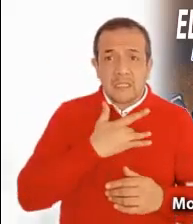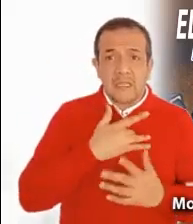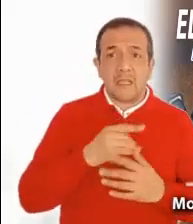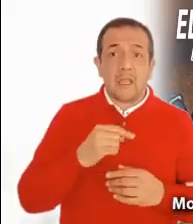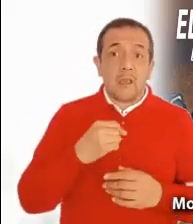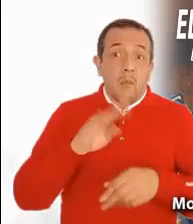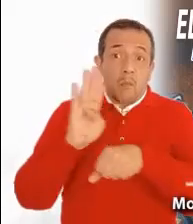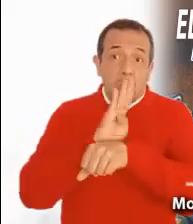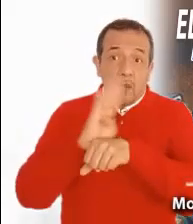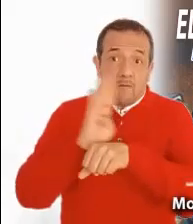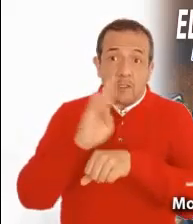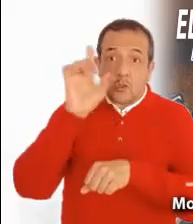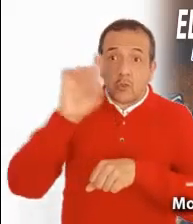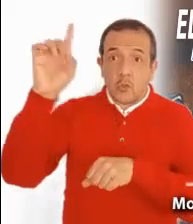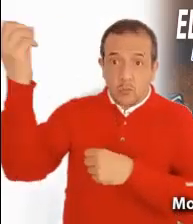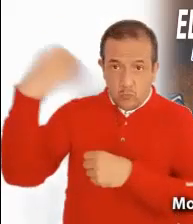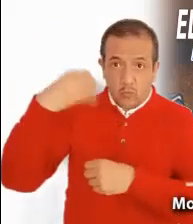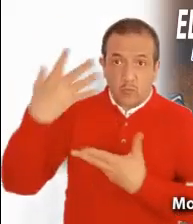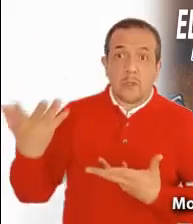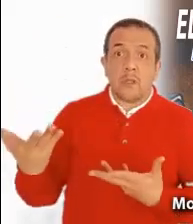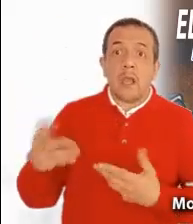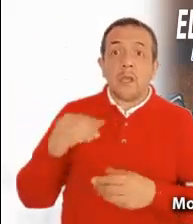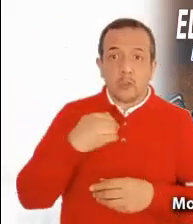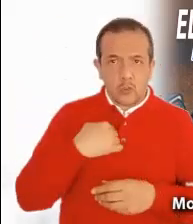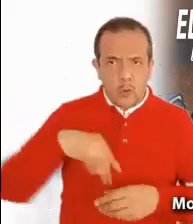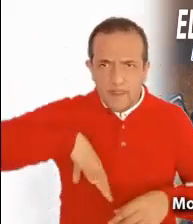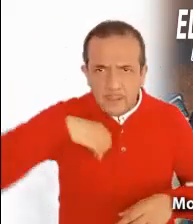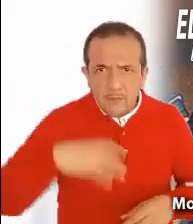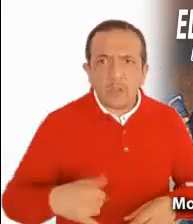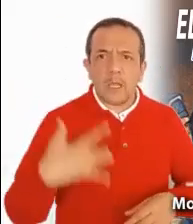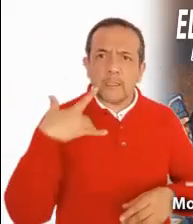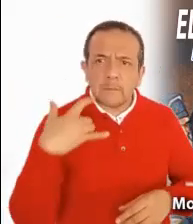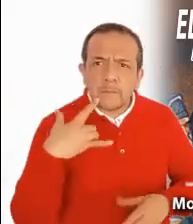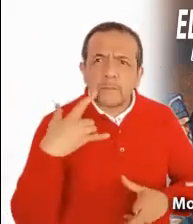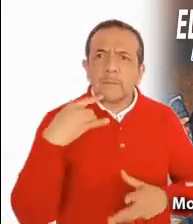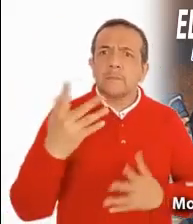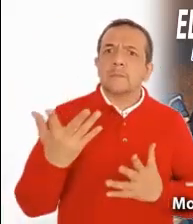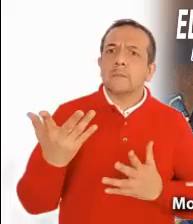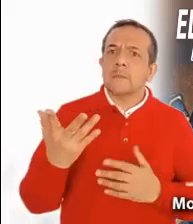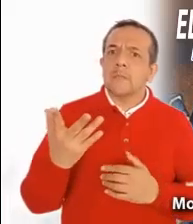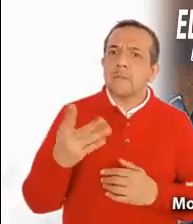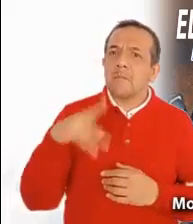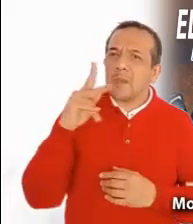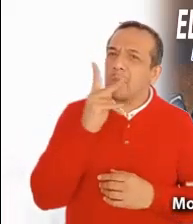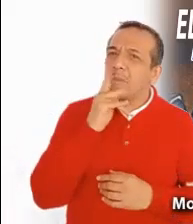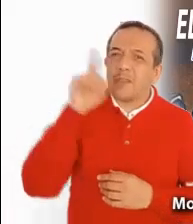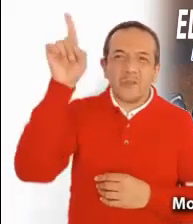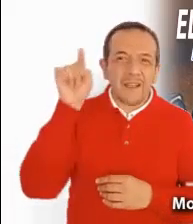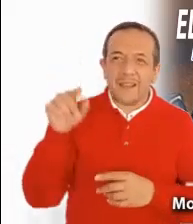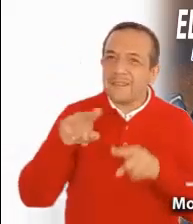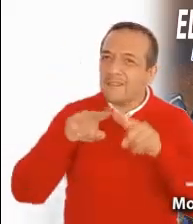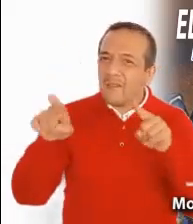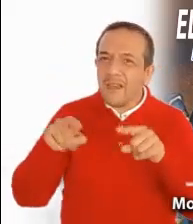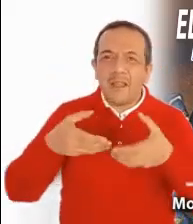con derecho a los beneficios de Dios que se los habían ganado a pulso. Pero Dios no es un